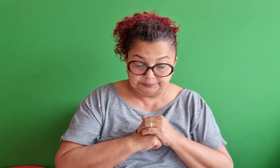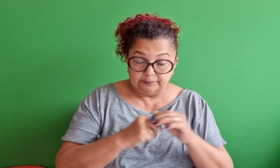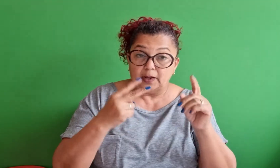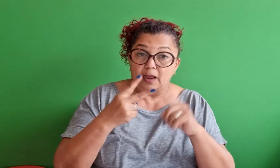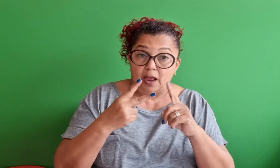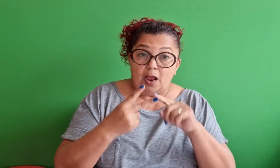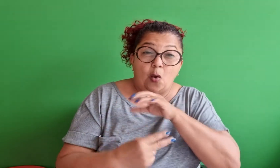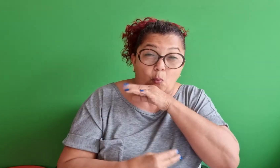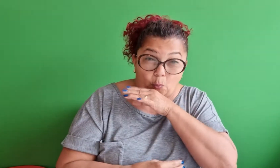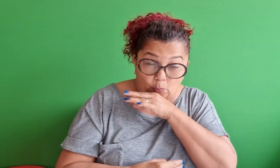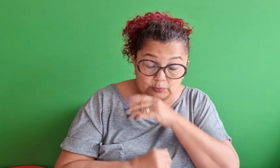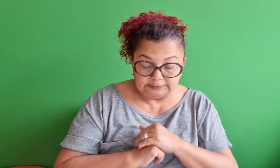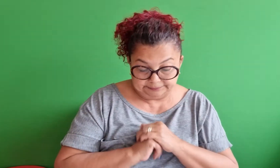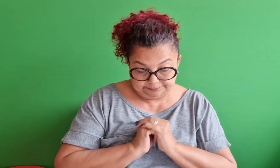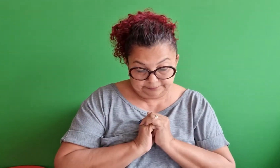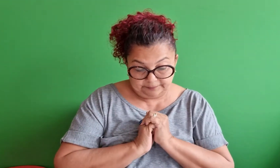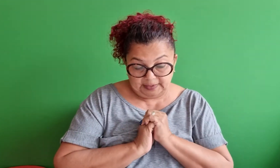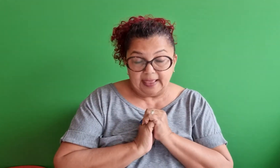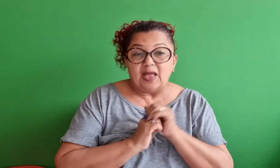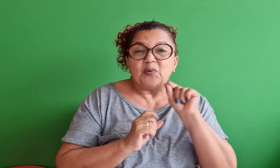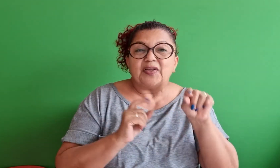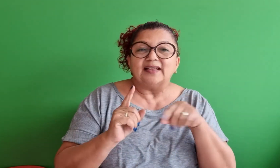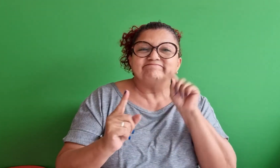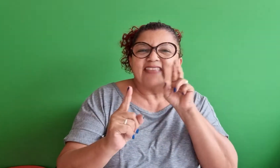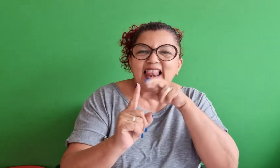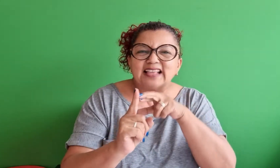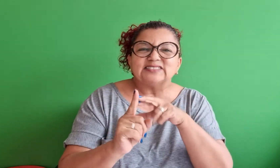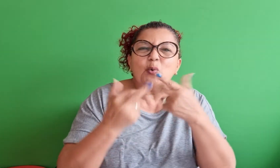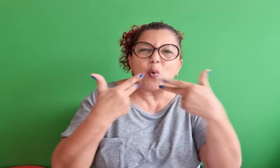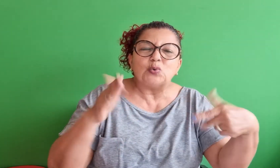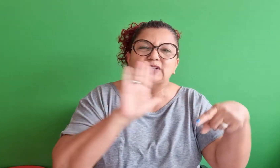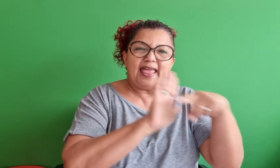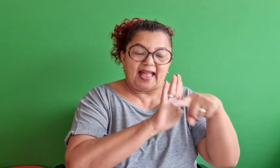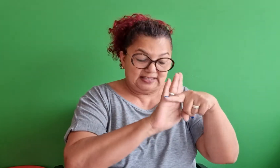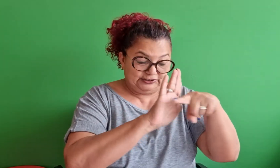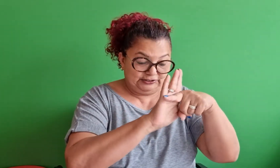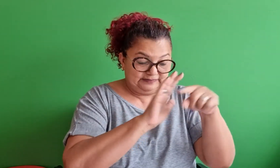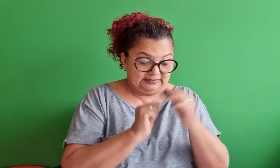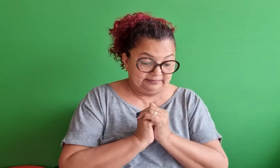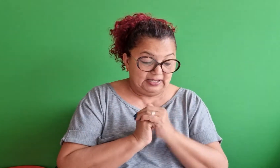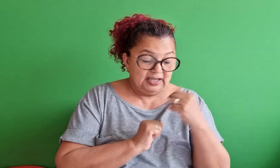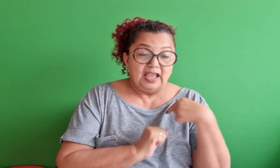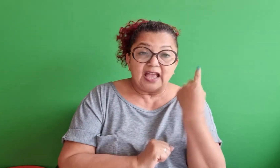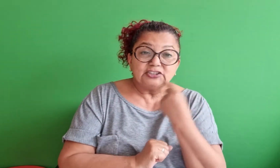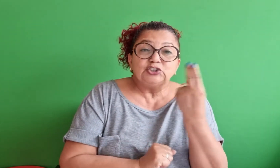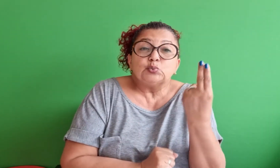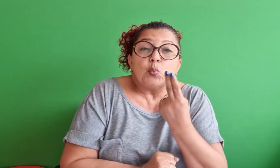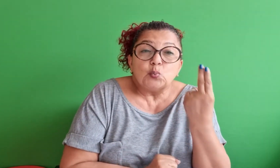próximo e na ruim em relação às coisas que